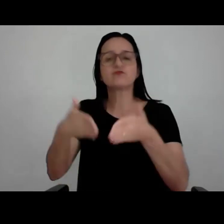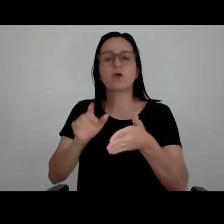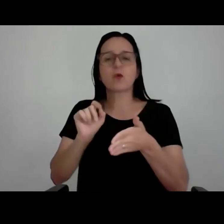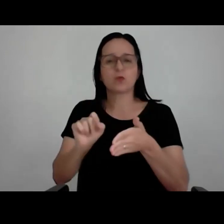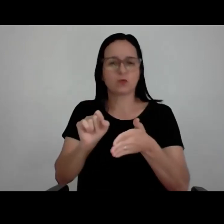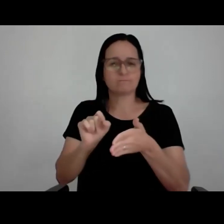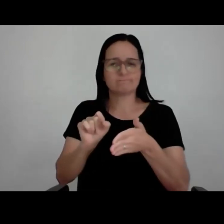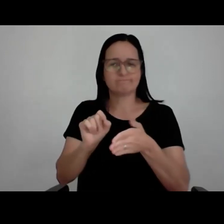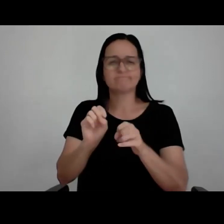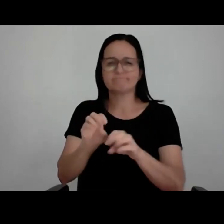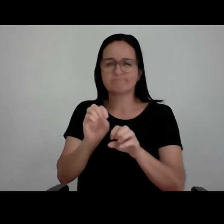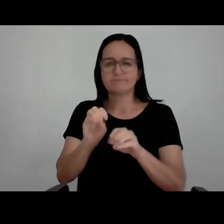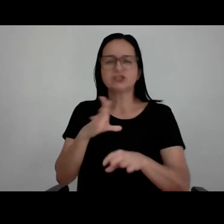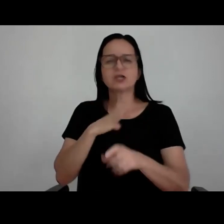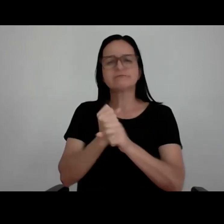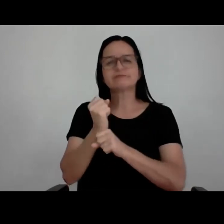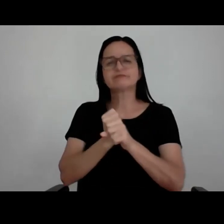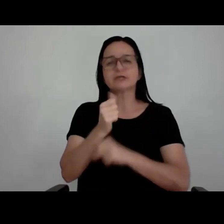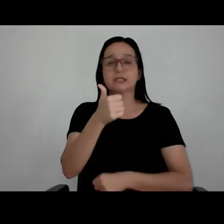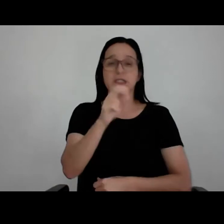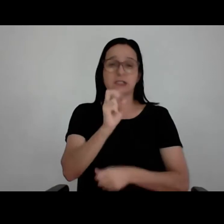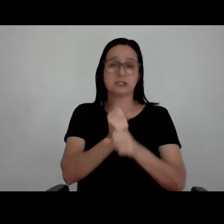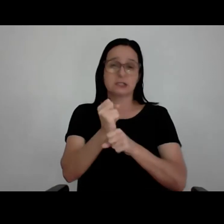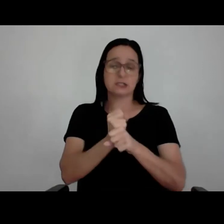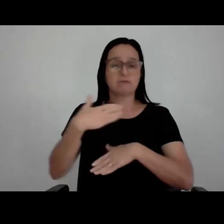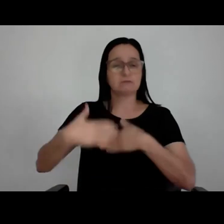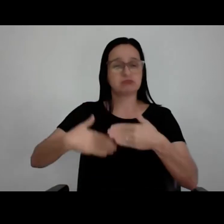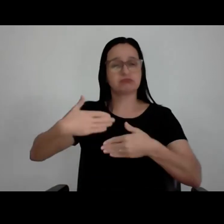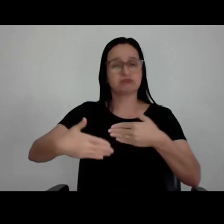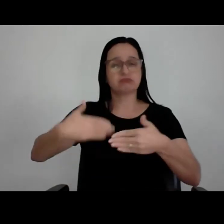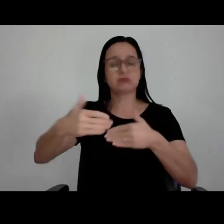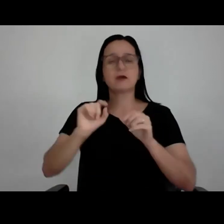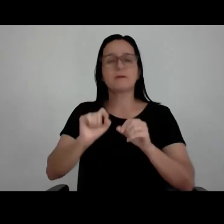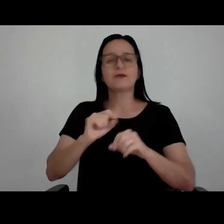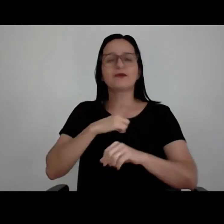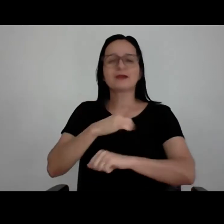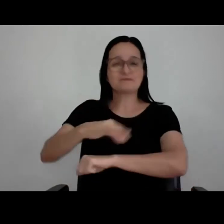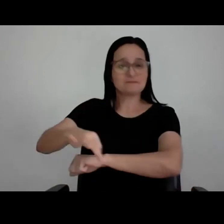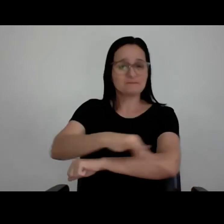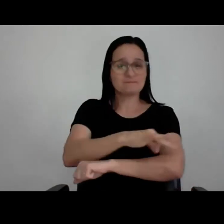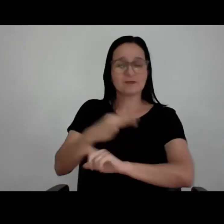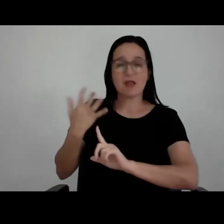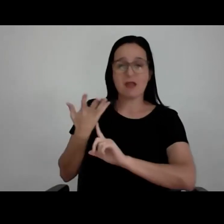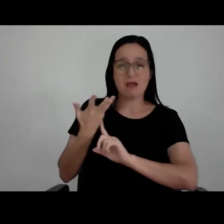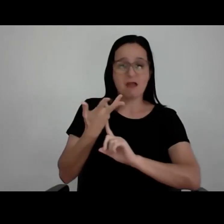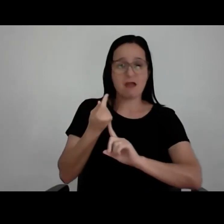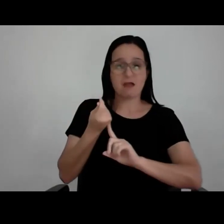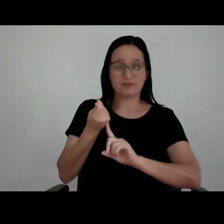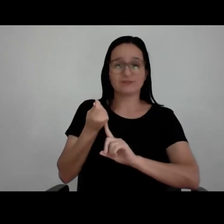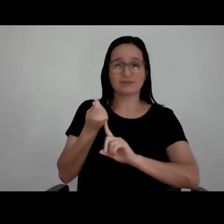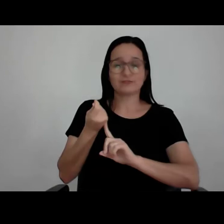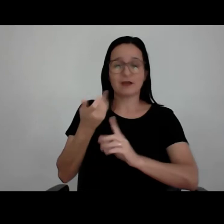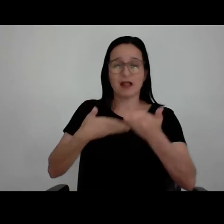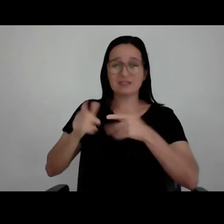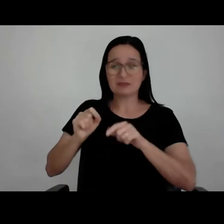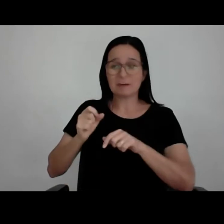anos ele foi trabalhar nesse sentido. E o foco, como a gente botou arquitetura, arte e ralação, tem muito a ver com a ralação, que acho